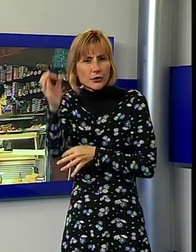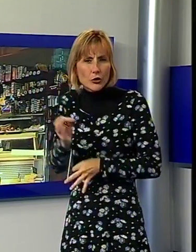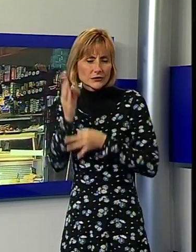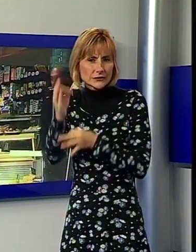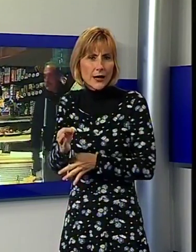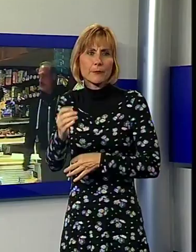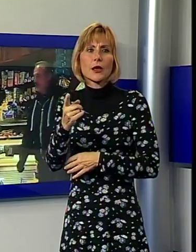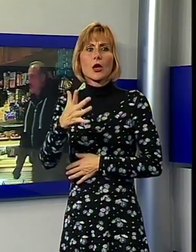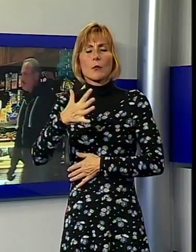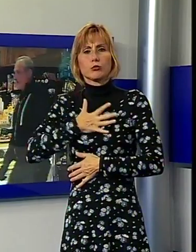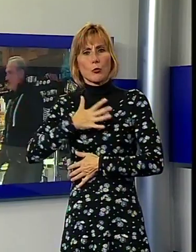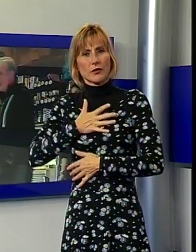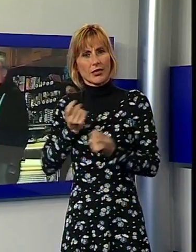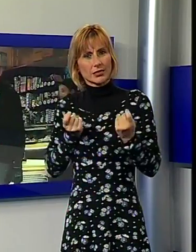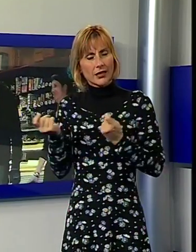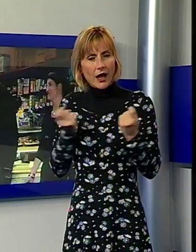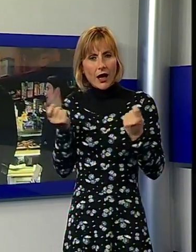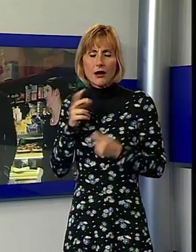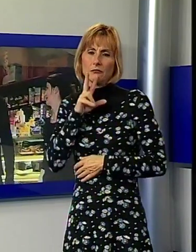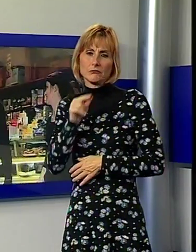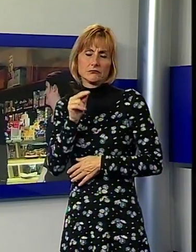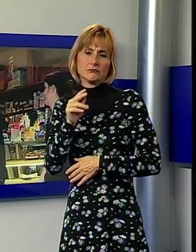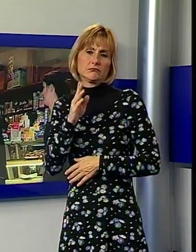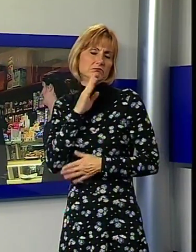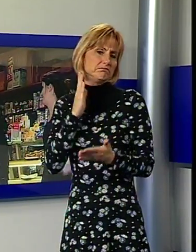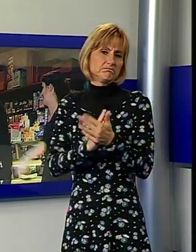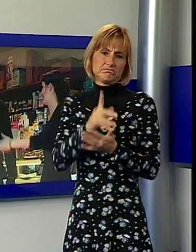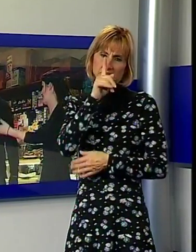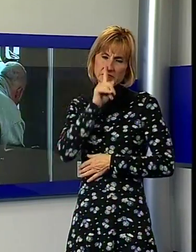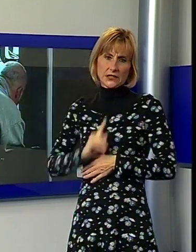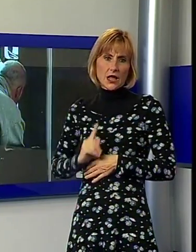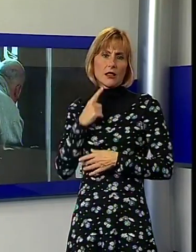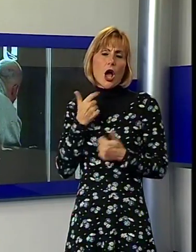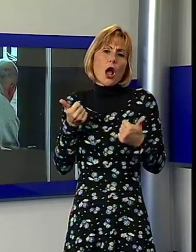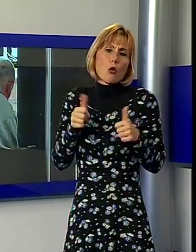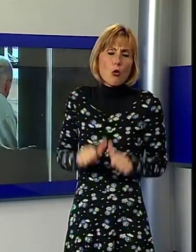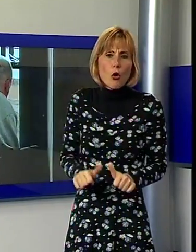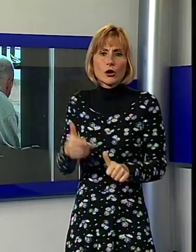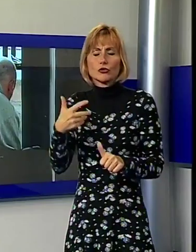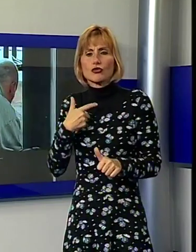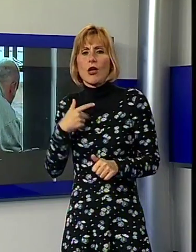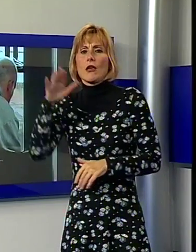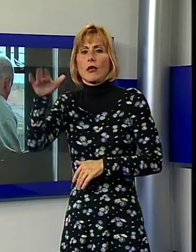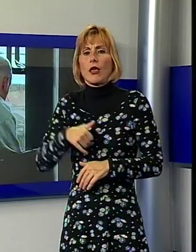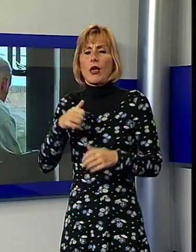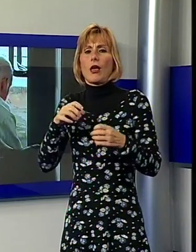parlare da parte dei gestori, che per l'ennesima volta si trovano a fare i conti con fabbri e vetrai per sistemare gli infissi.